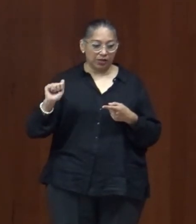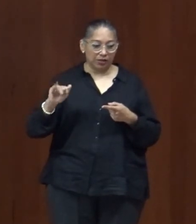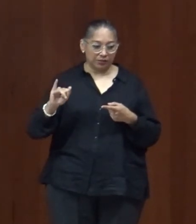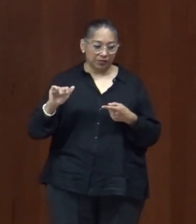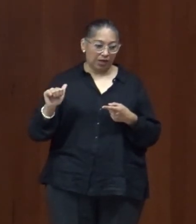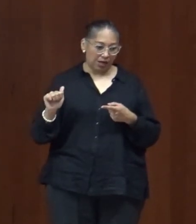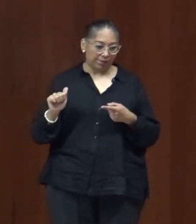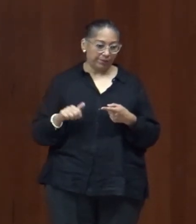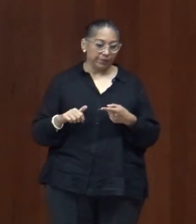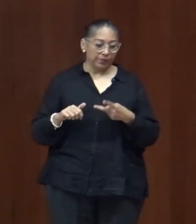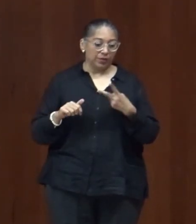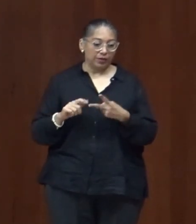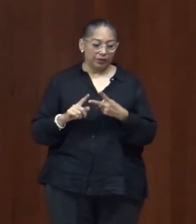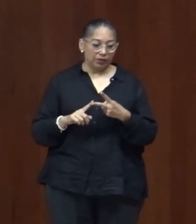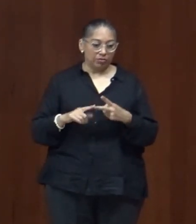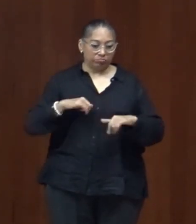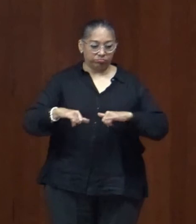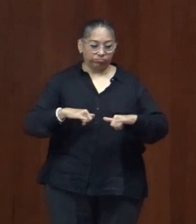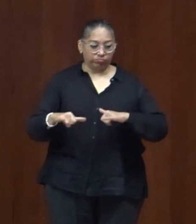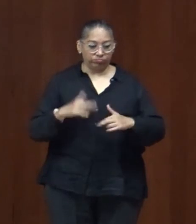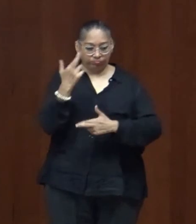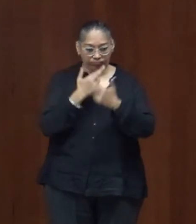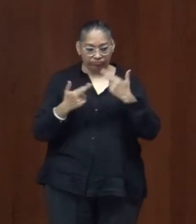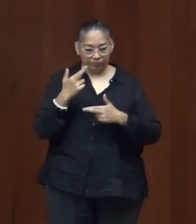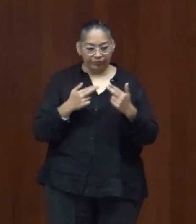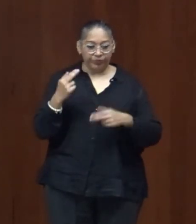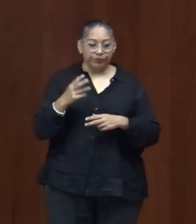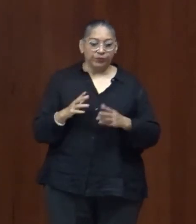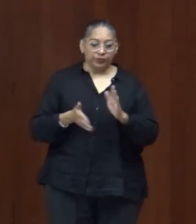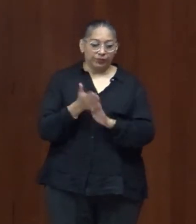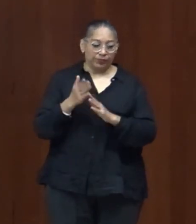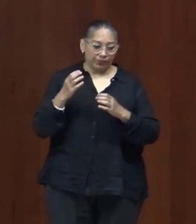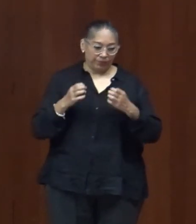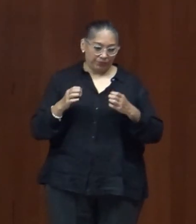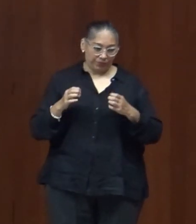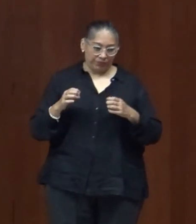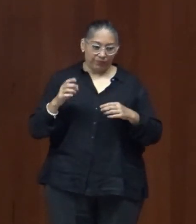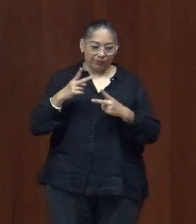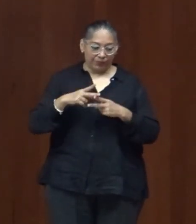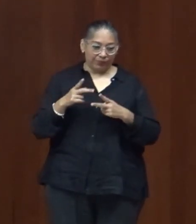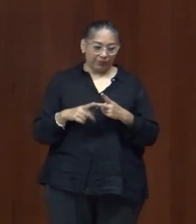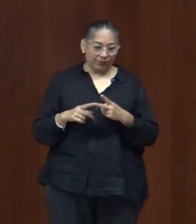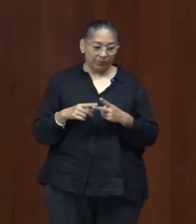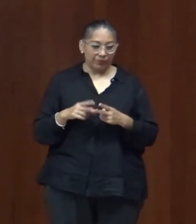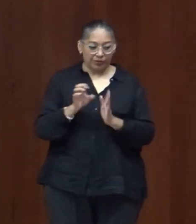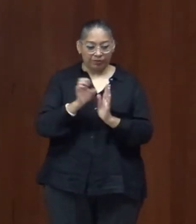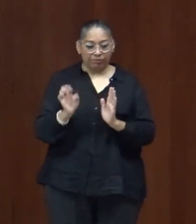resiliencia pues cuando hablamos de lo que vivimos anoche por ejemplo